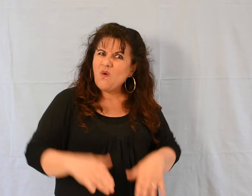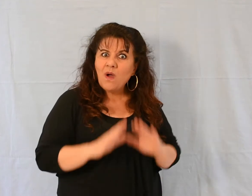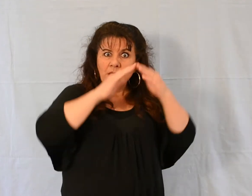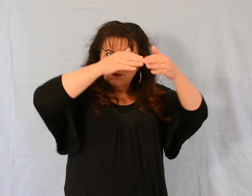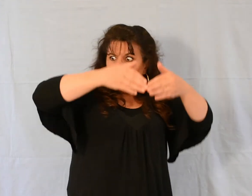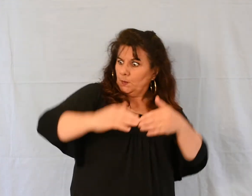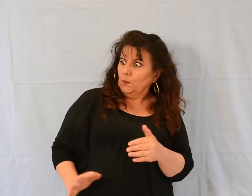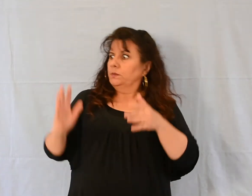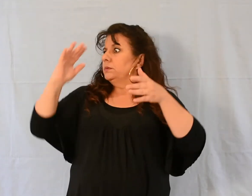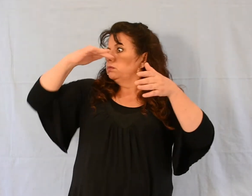se remplissaient.